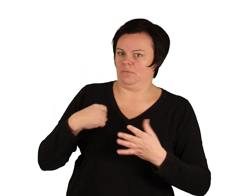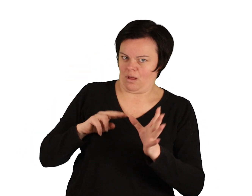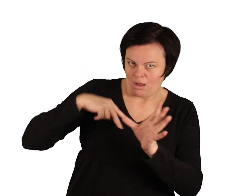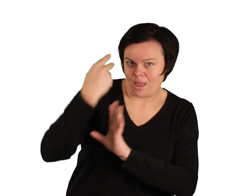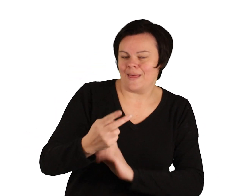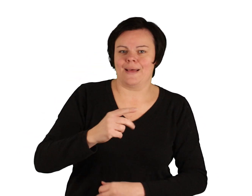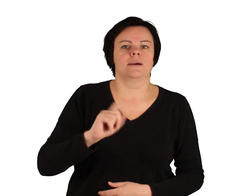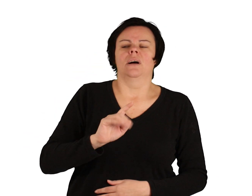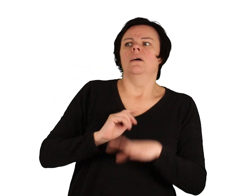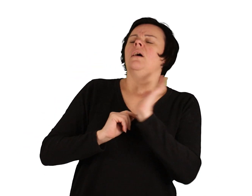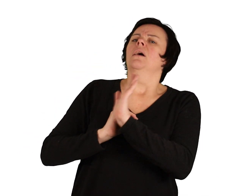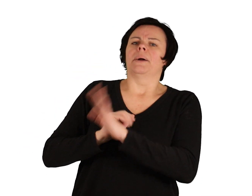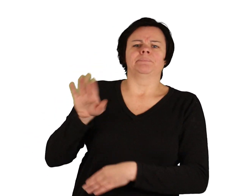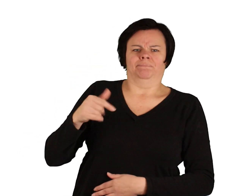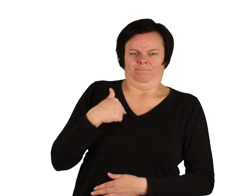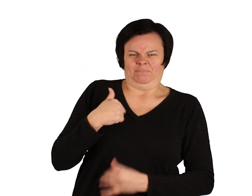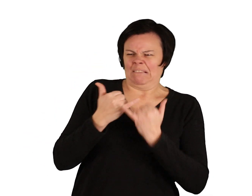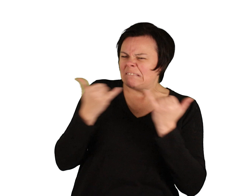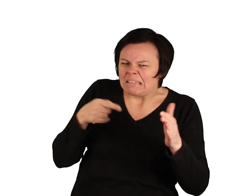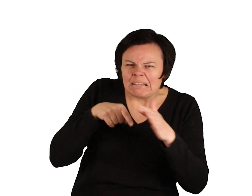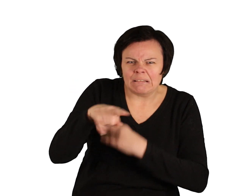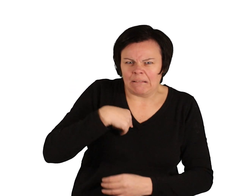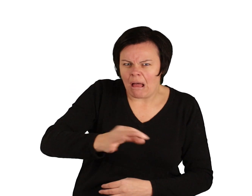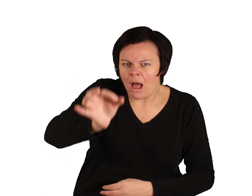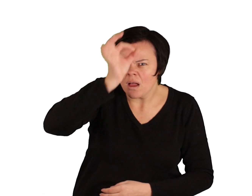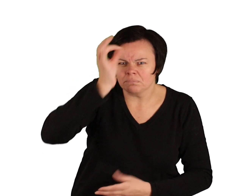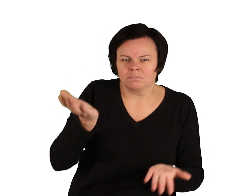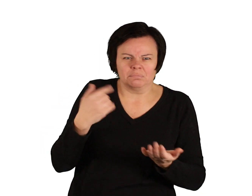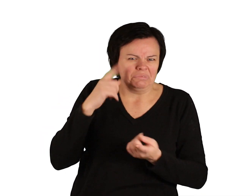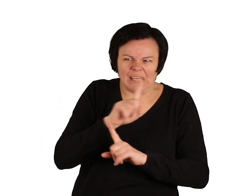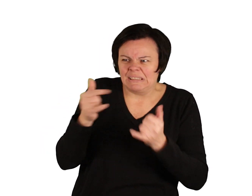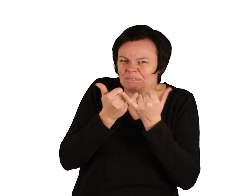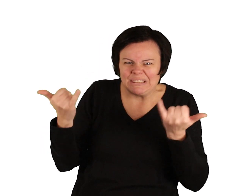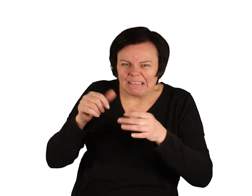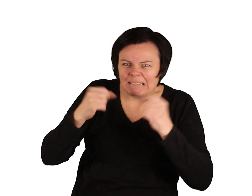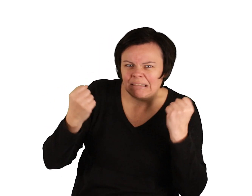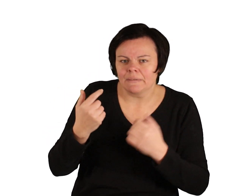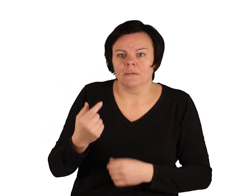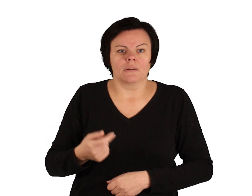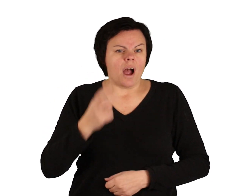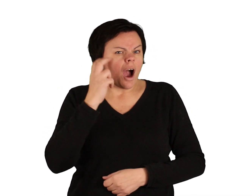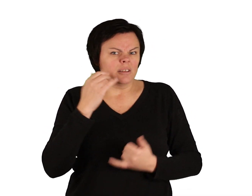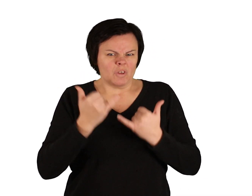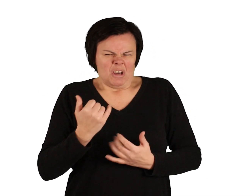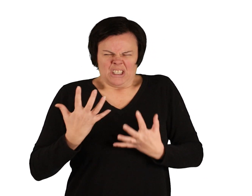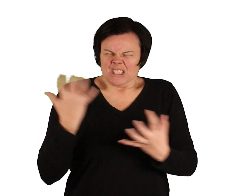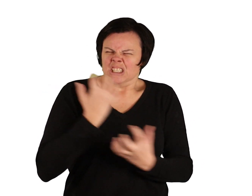weiß doch nicht, wie das gehen soll!« Wütend schrie die Alte, »Die Ofentür ist breit genug! Da kommst du leicht hinein!